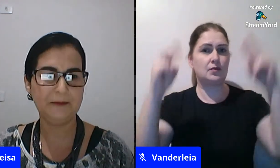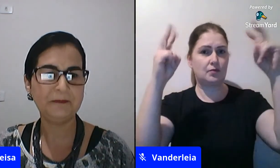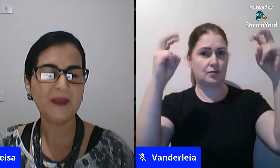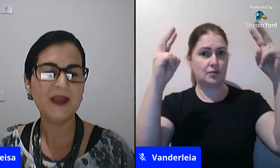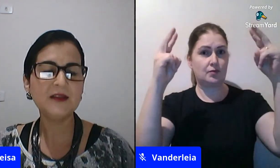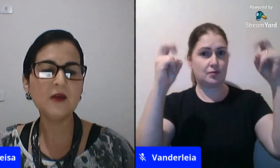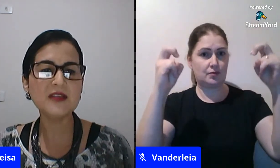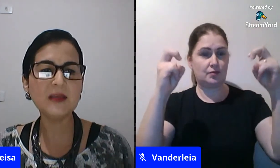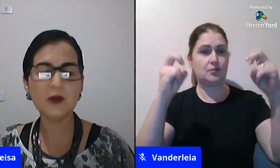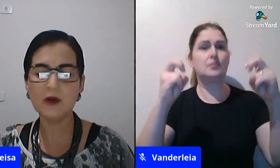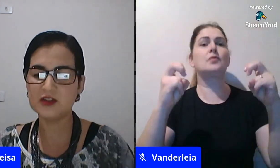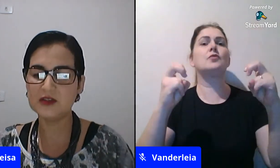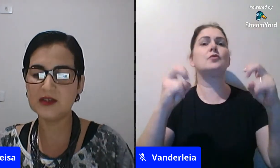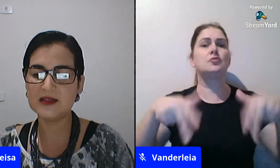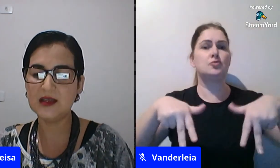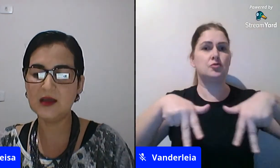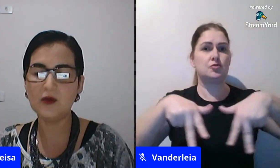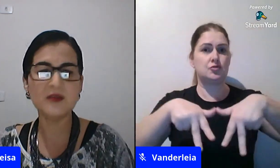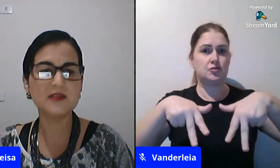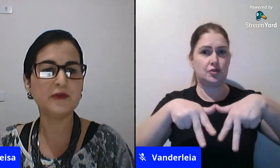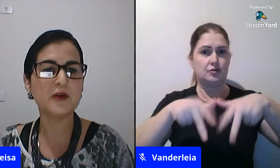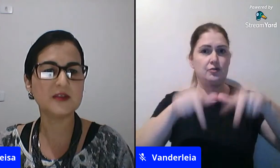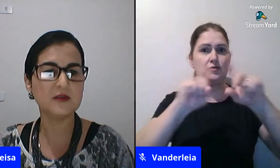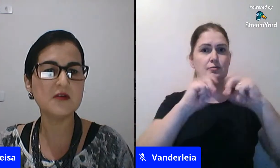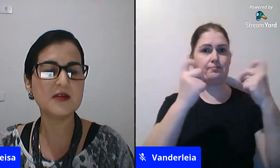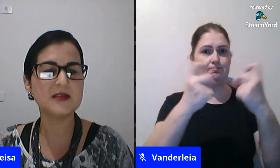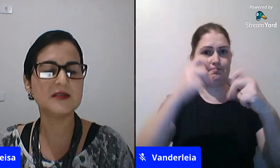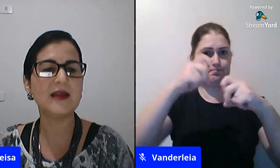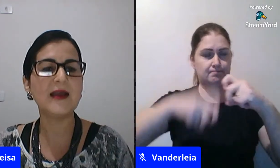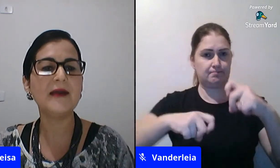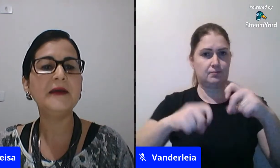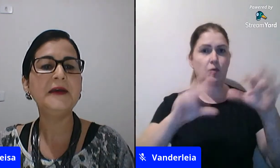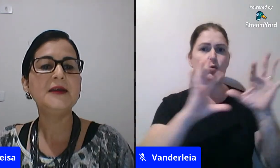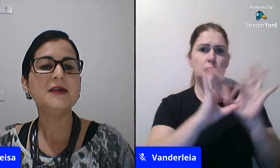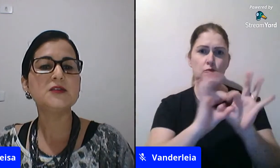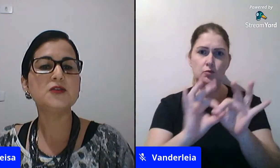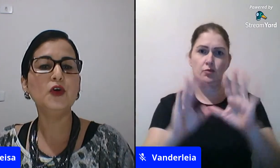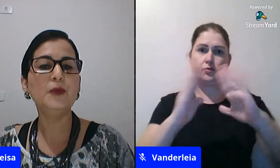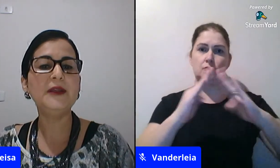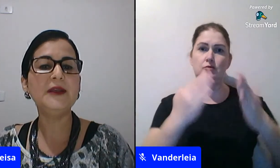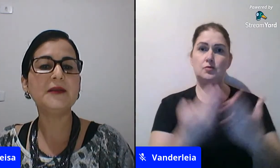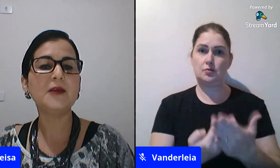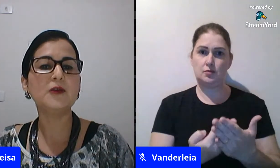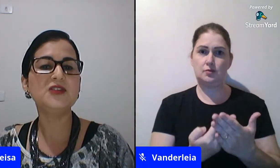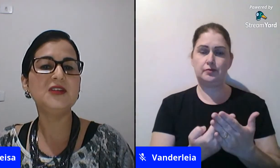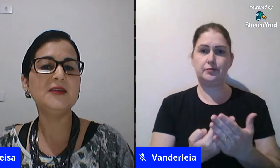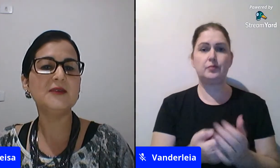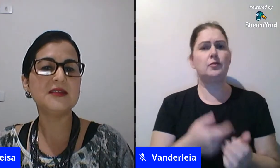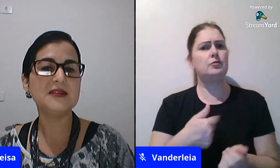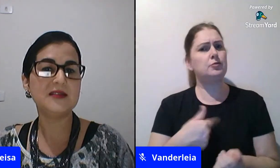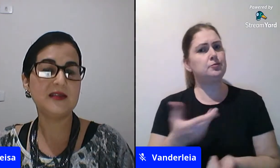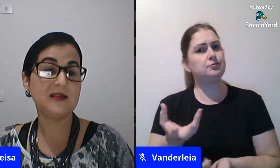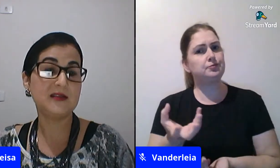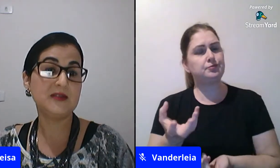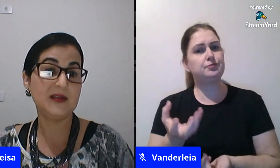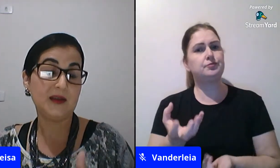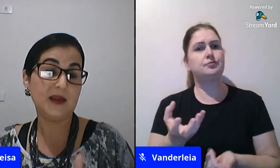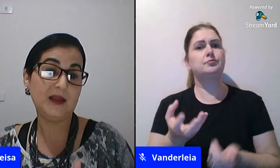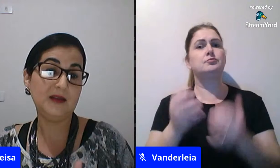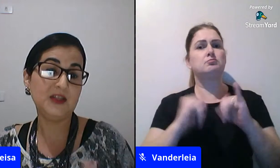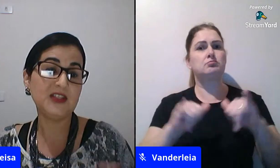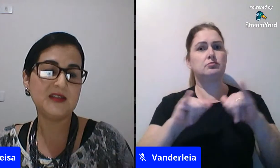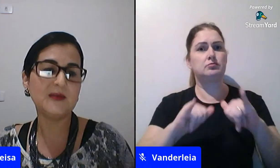escolar? Então, eu sempre gosto de trazer algumas informações sobre o eu diria, que